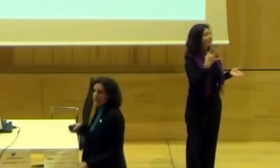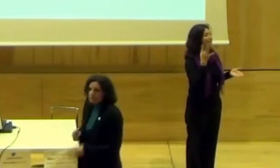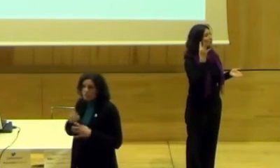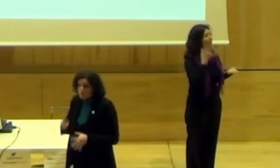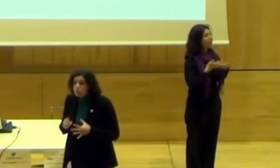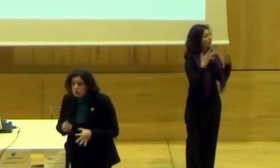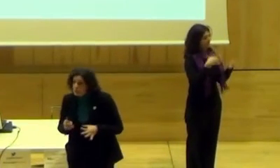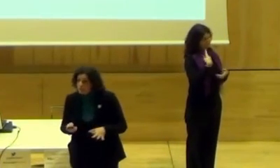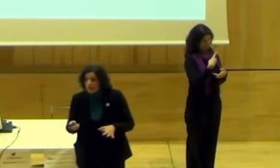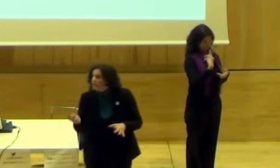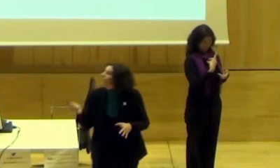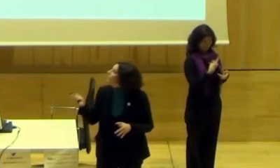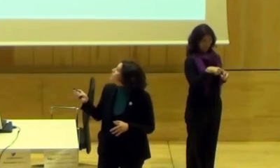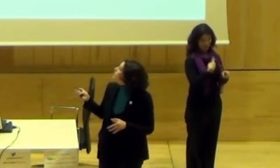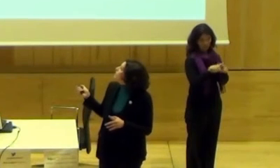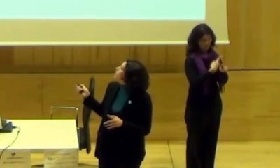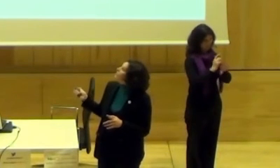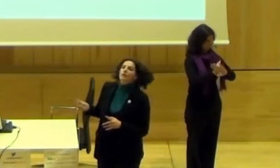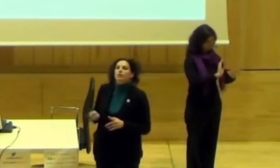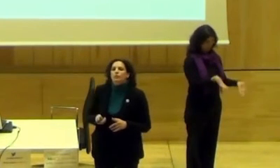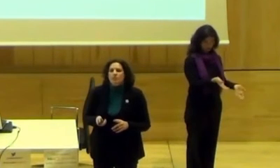mujer, la puerta cultural. Aquí ya pues se expone muy, muy mal.